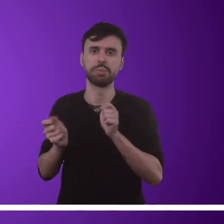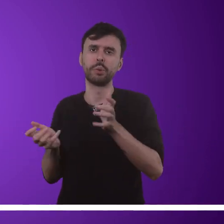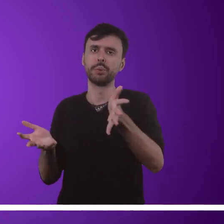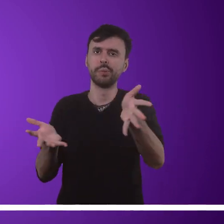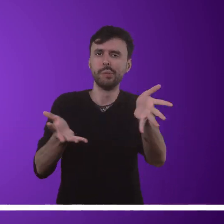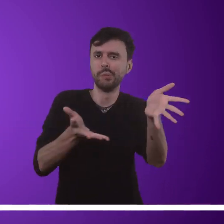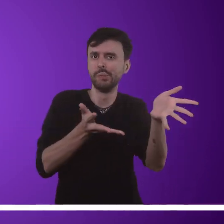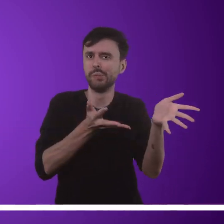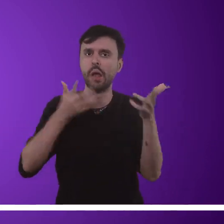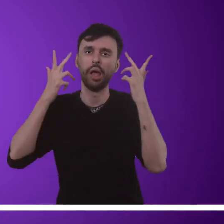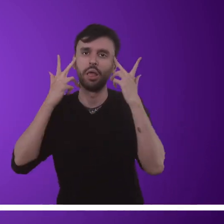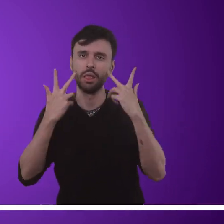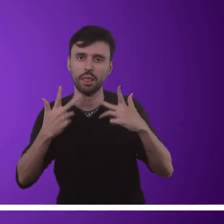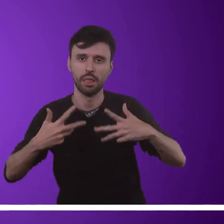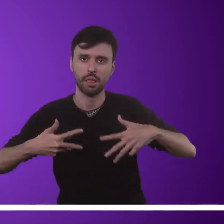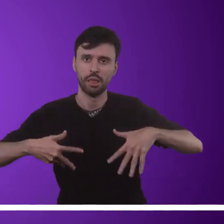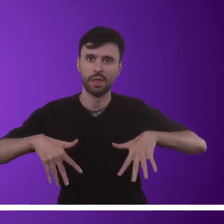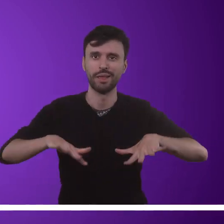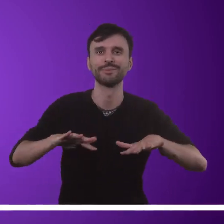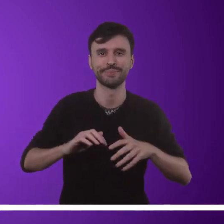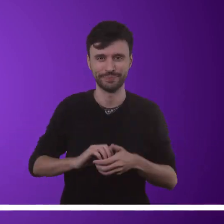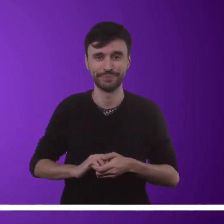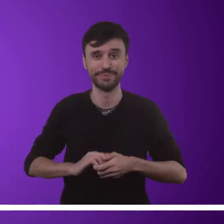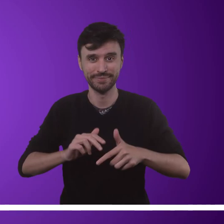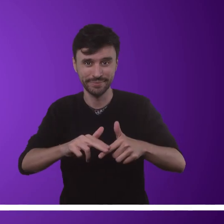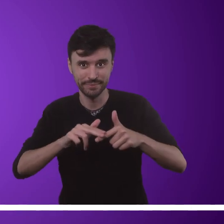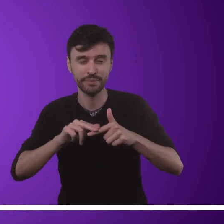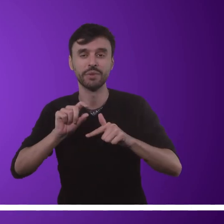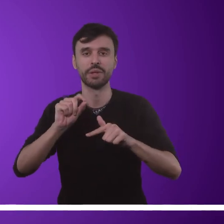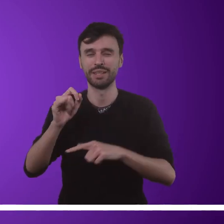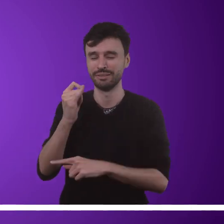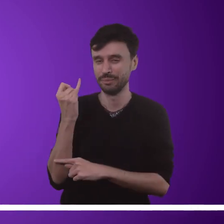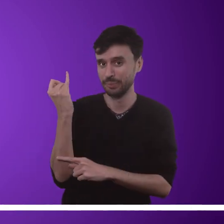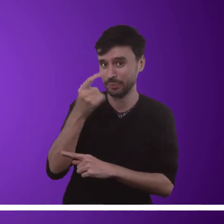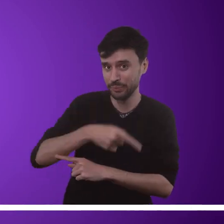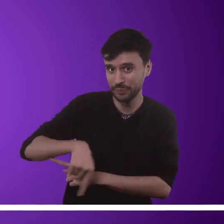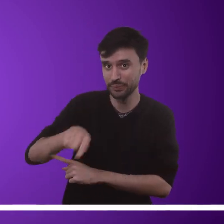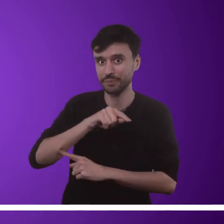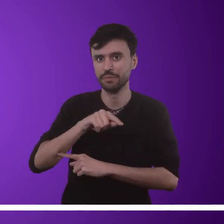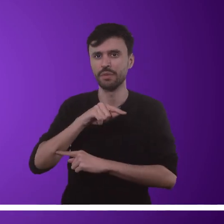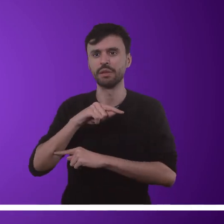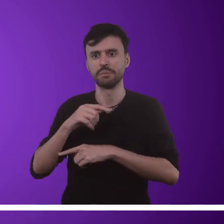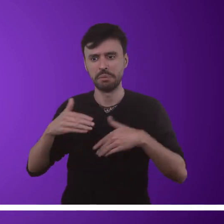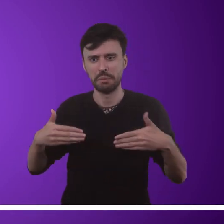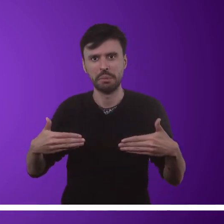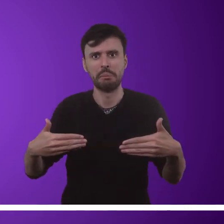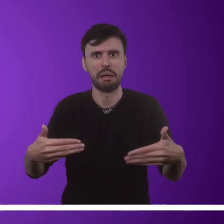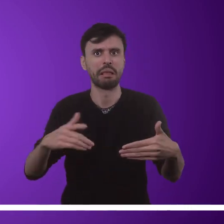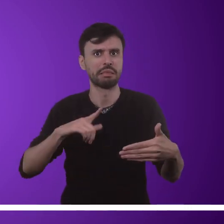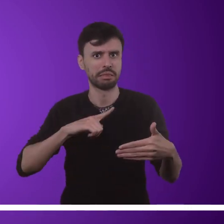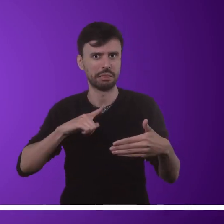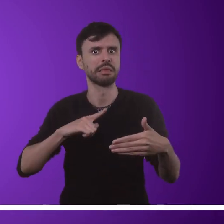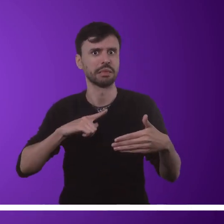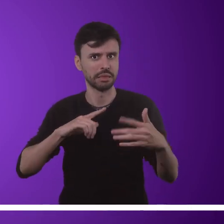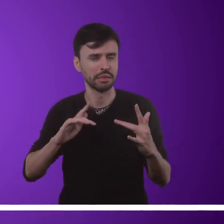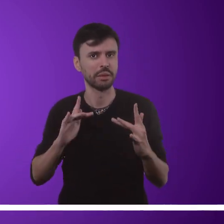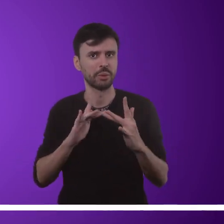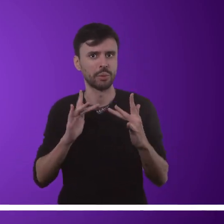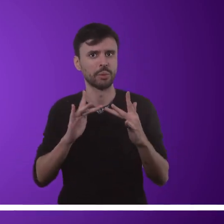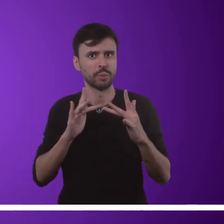comunicação mais fluida. Por isso, é muito importante ter contato com a Libras diariamente, sobretudo se você